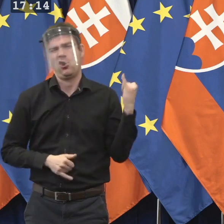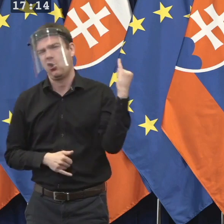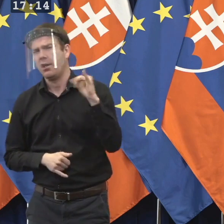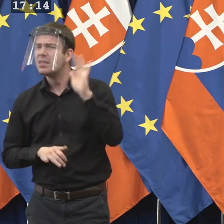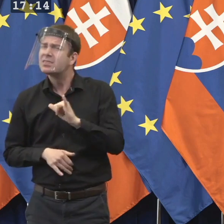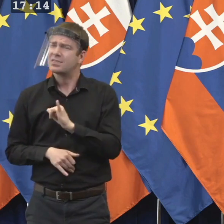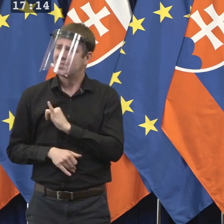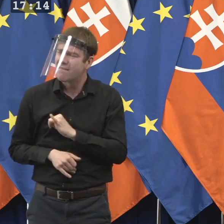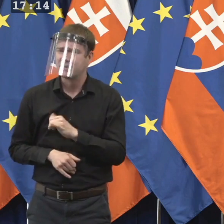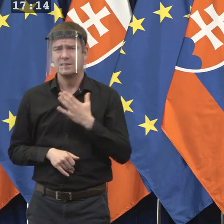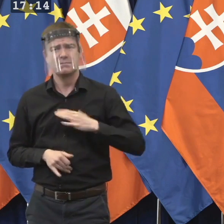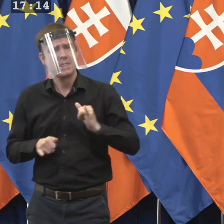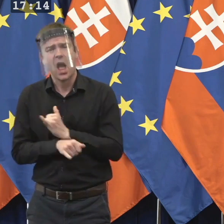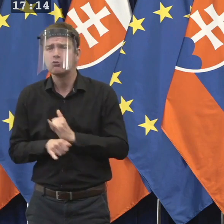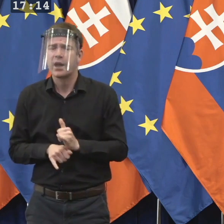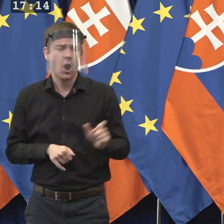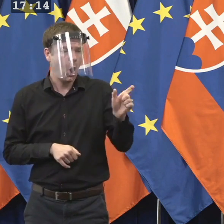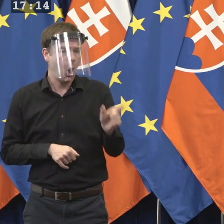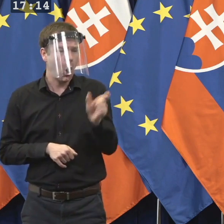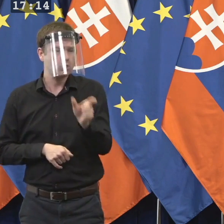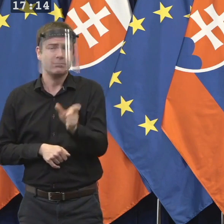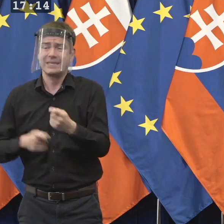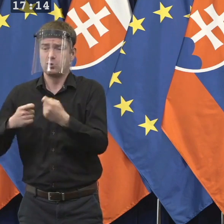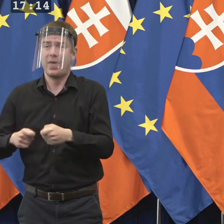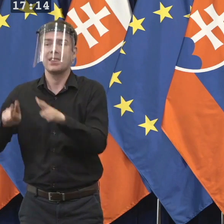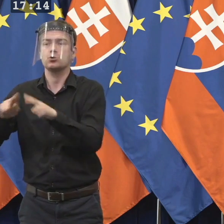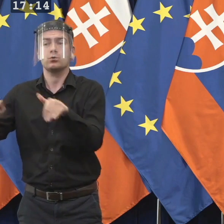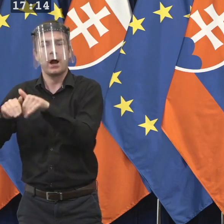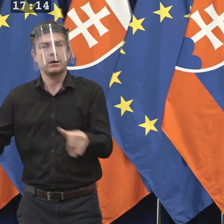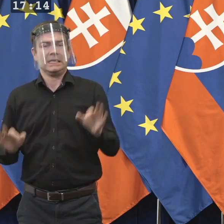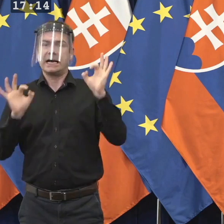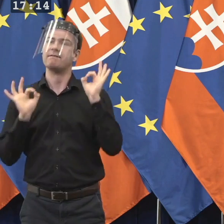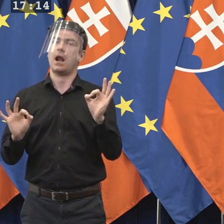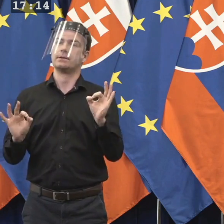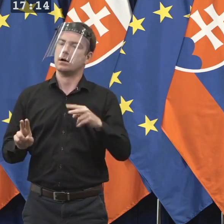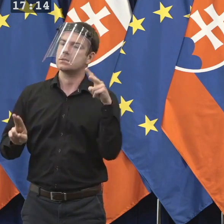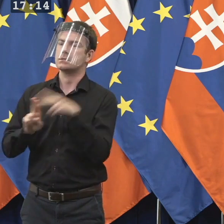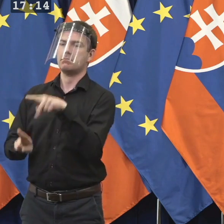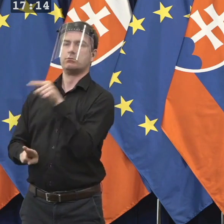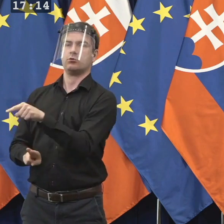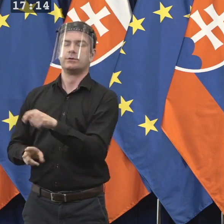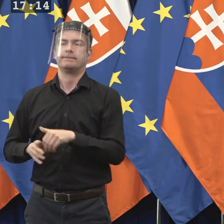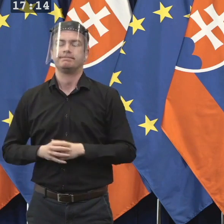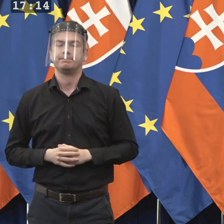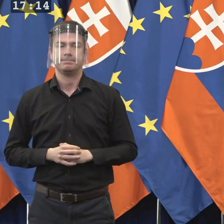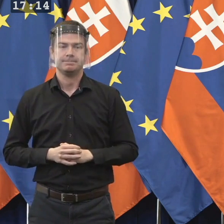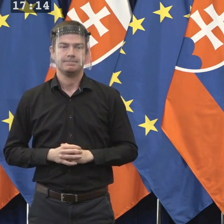ľudia, ktorí budú nominovaní, či už áno, s radou súdcov, alebo nesúdcov, aby to v prvom rade boli osobnosti.